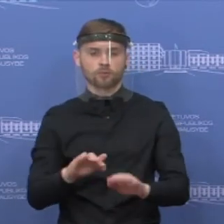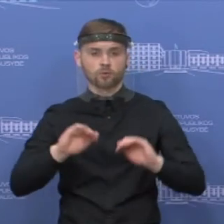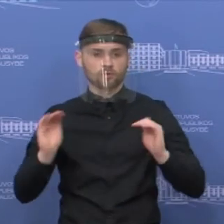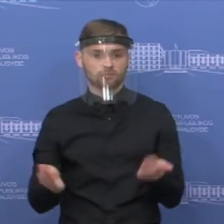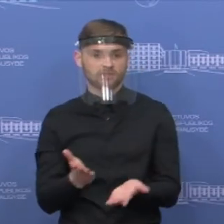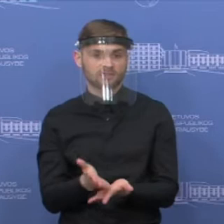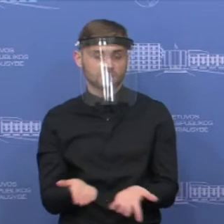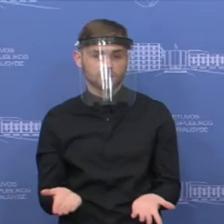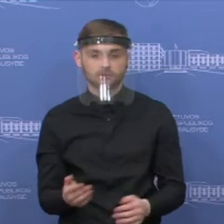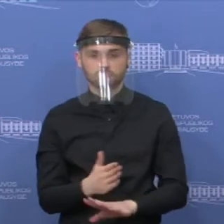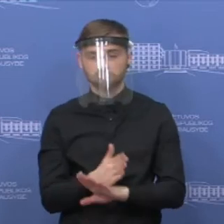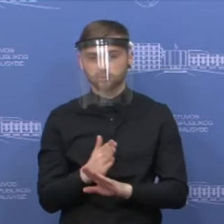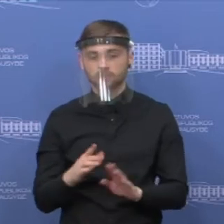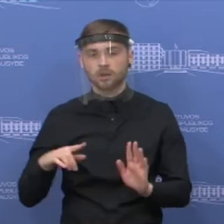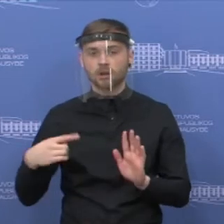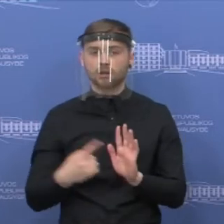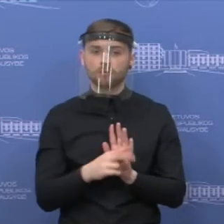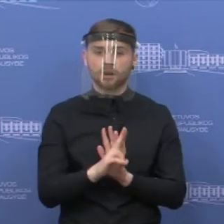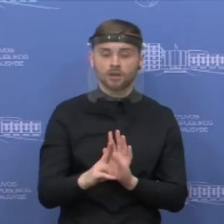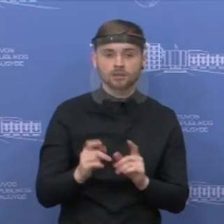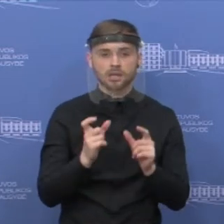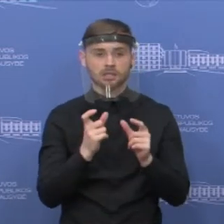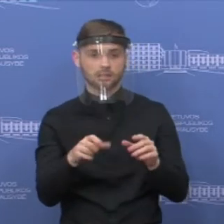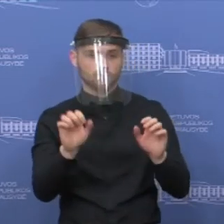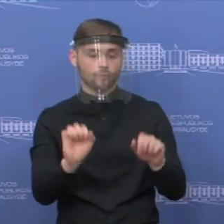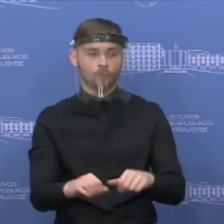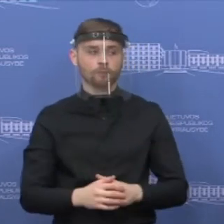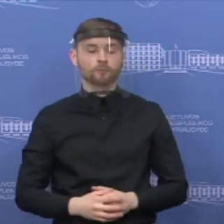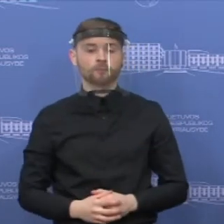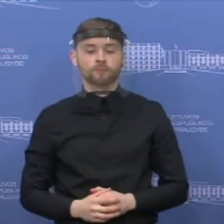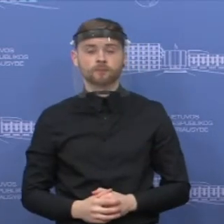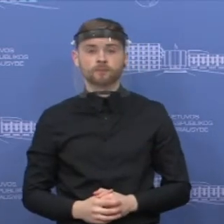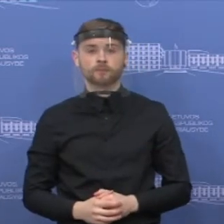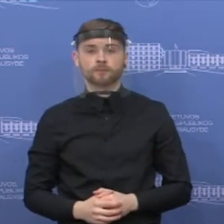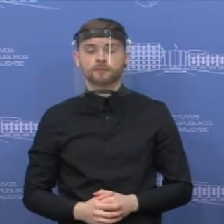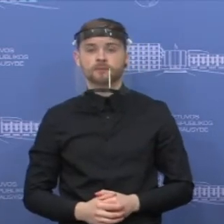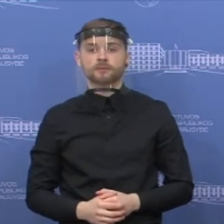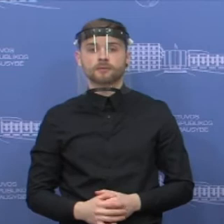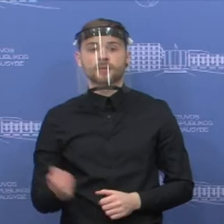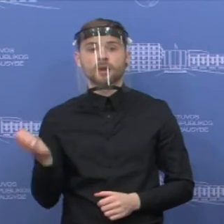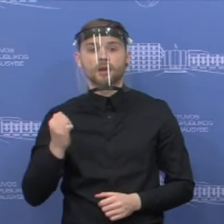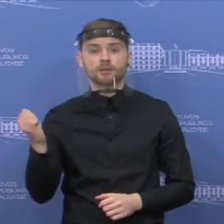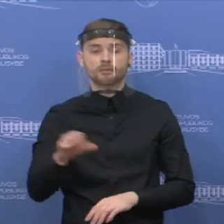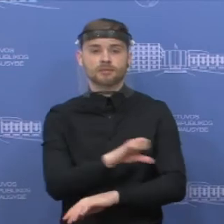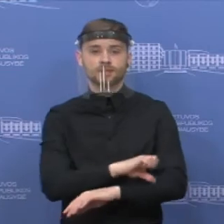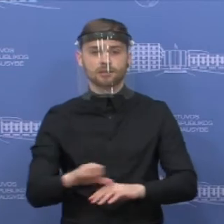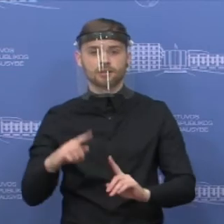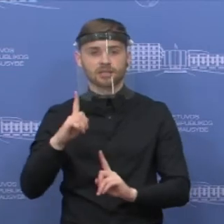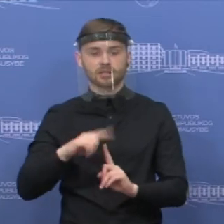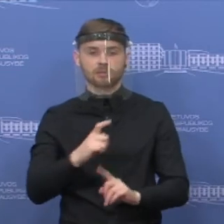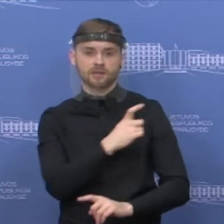esu pasiruošęs atsakyti į klausimus. Dėkuoju pasienio tarnybos vadoj.